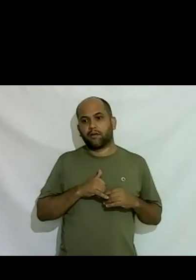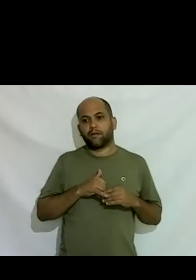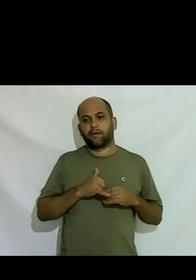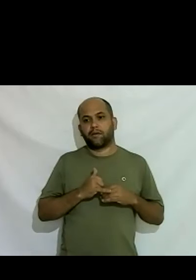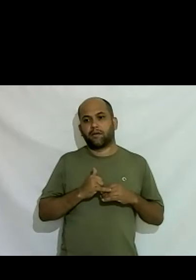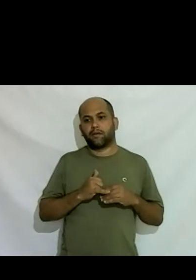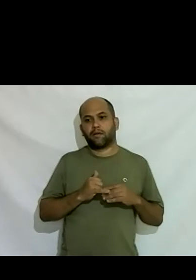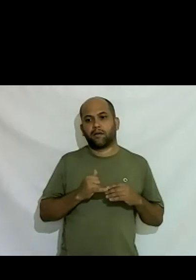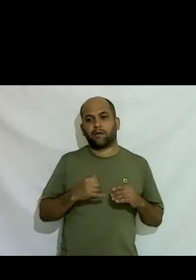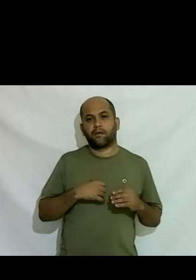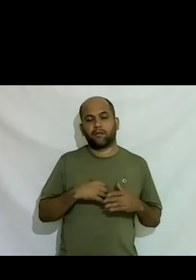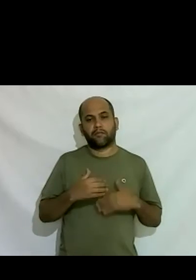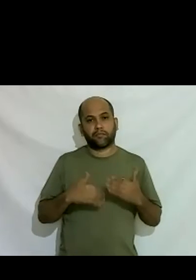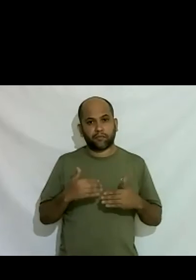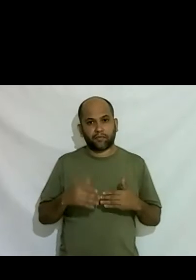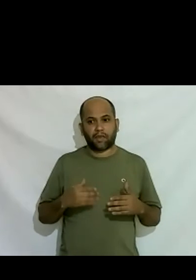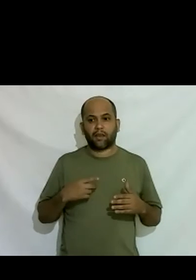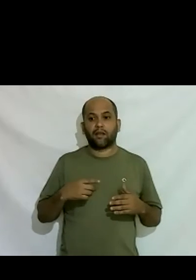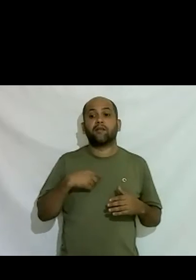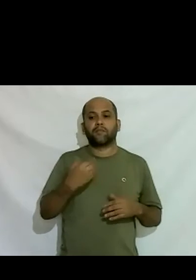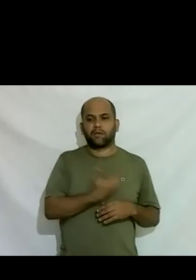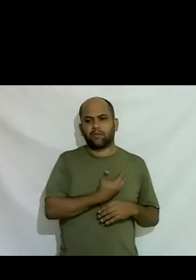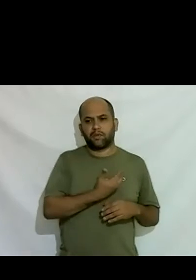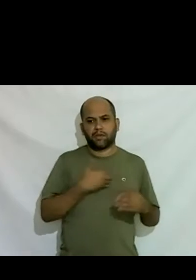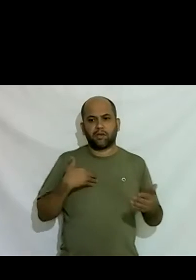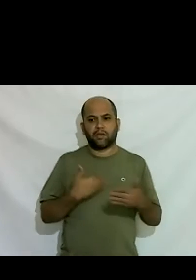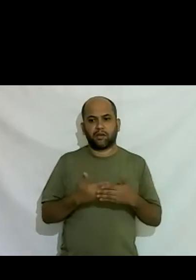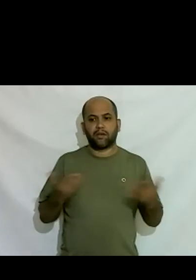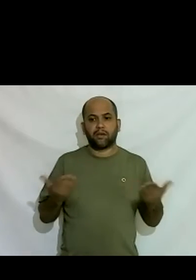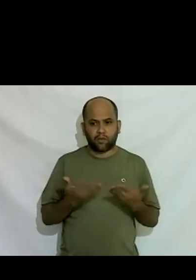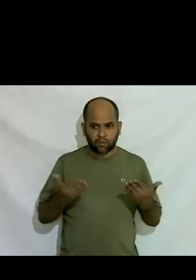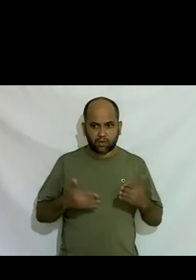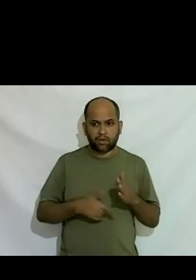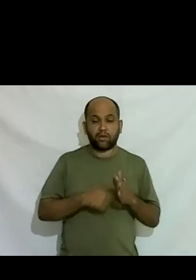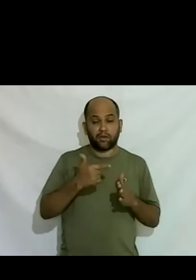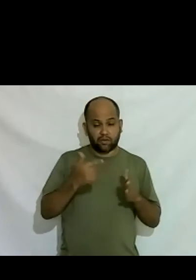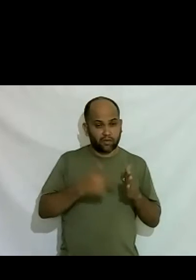eu me dava muito minha amiga até hoje minha segunda esposa minha primeira também